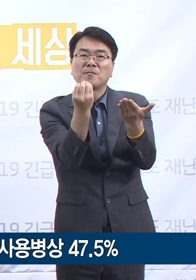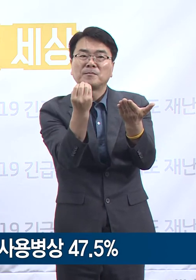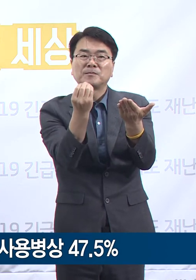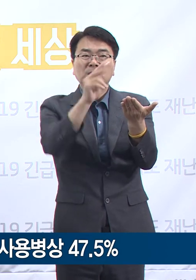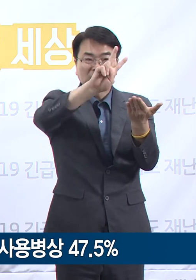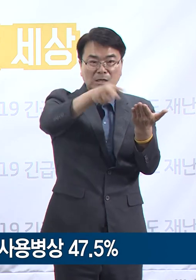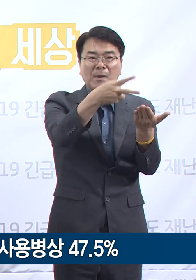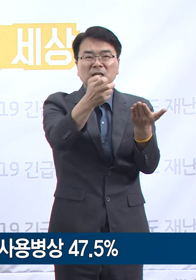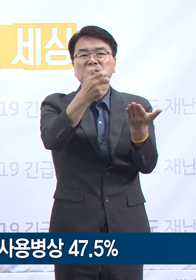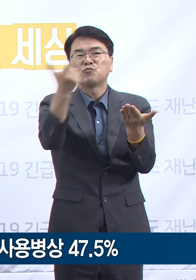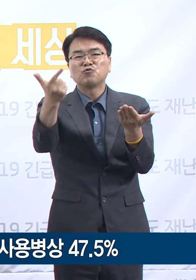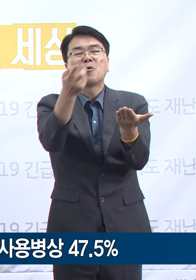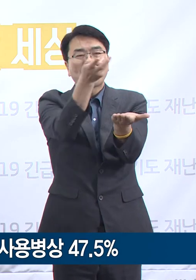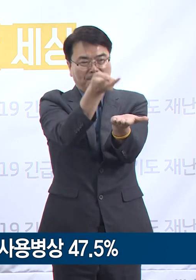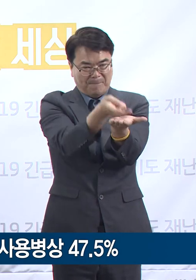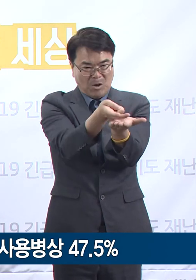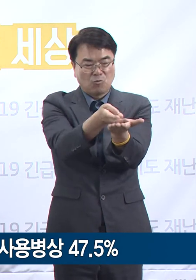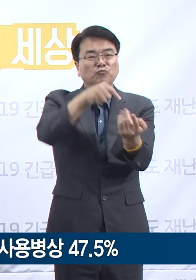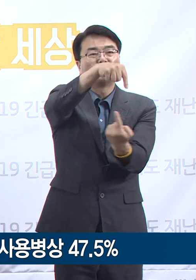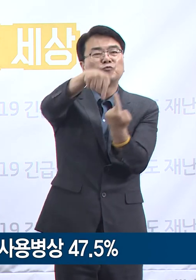276병상입니다.